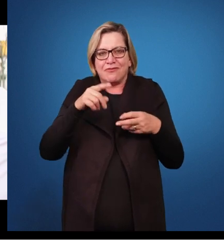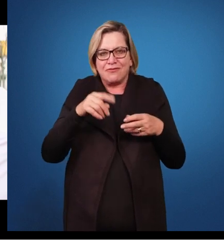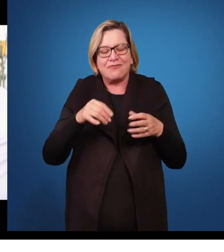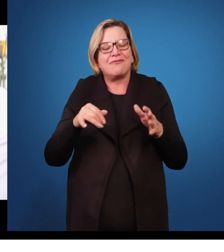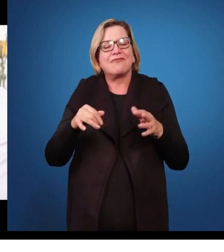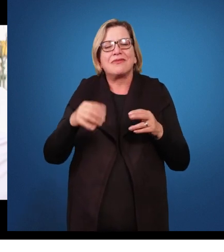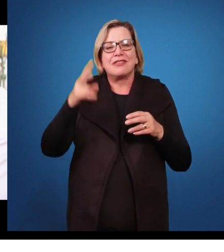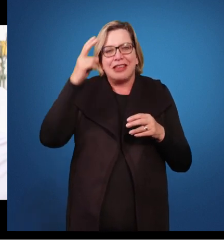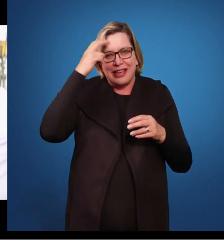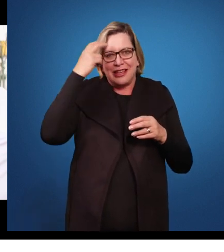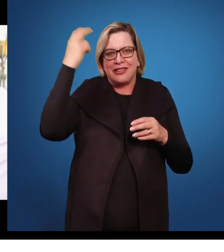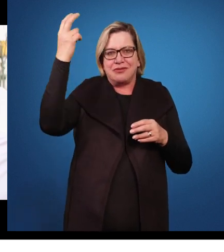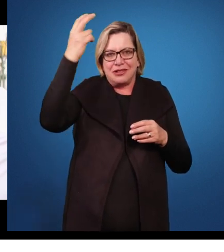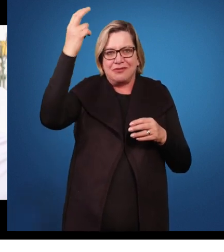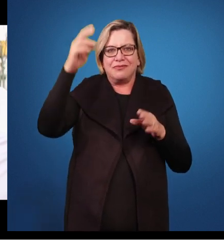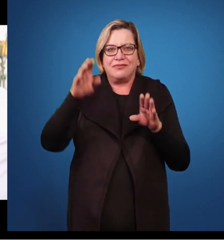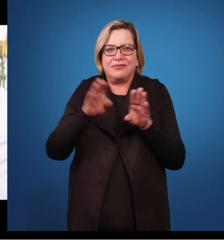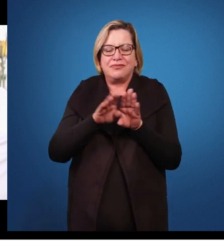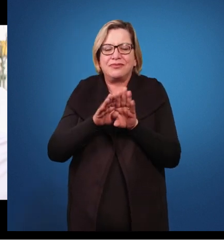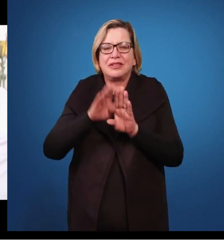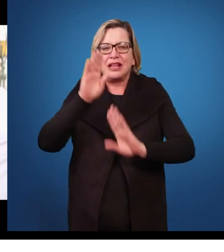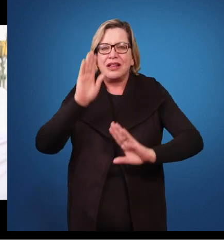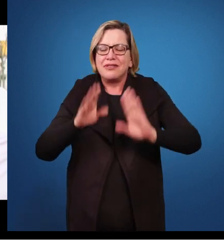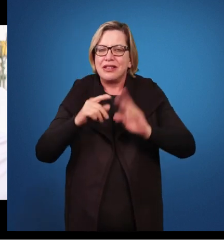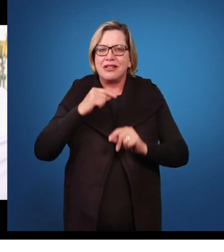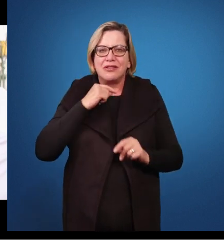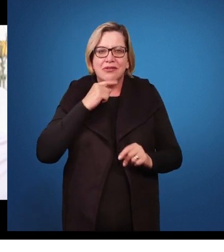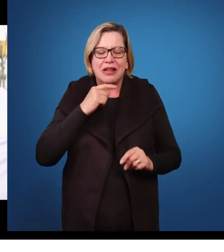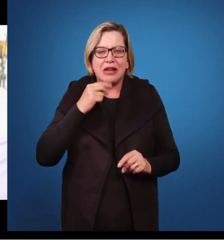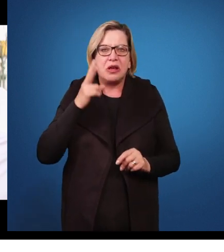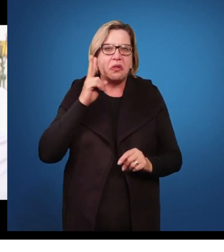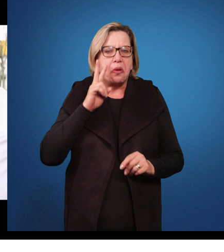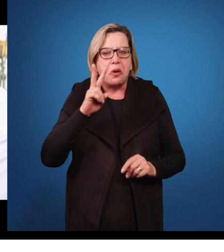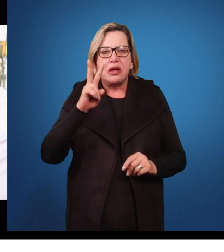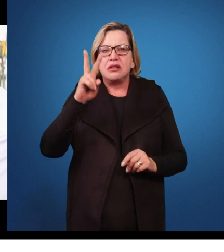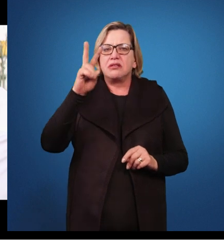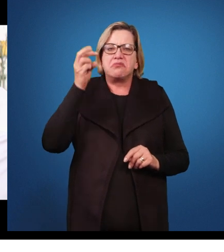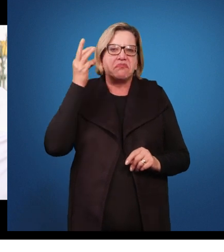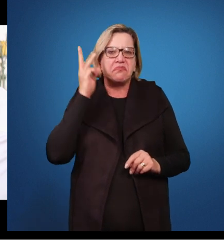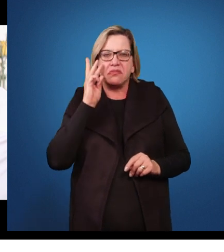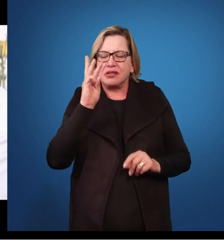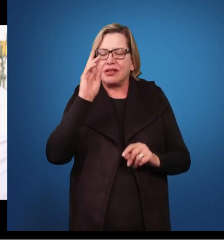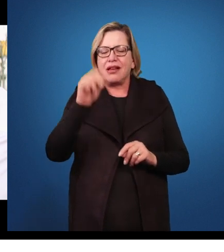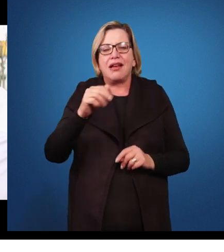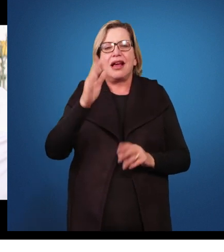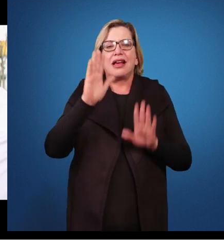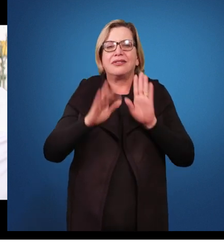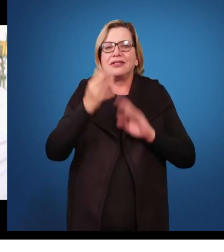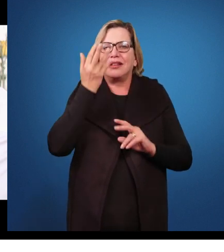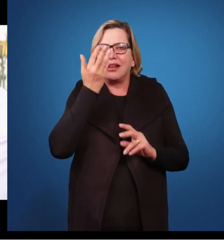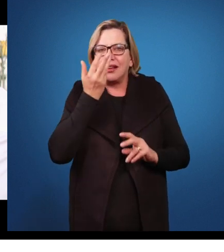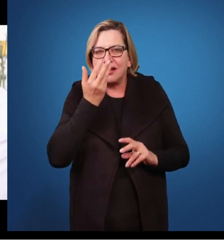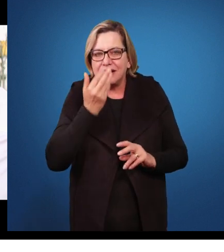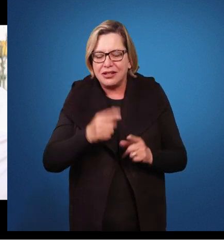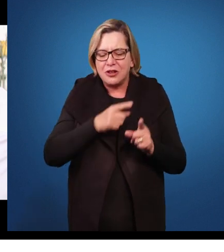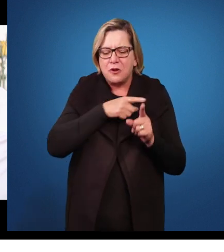questão, você não consegue fazer isso em duas, três sessões. Então, as crianças têm que permanecer num ritmo de sequência de sessões